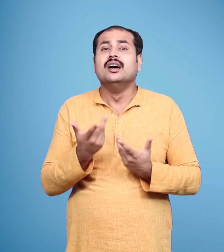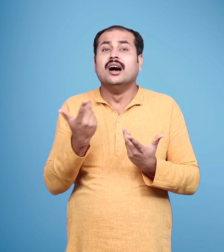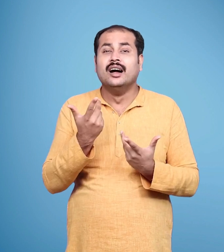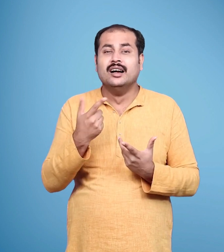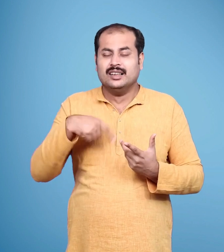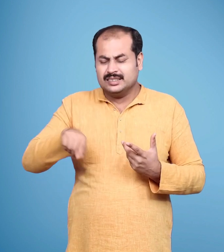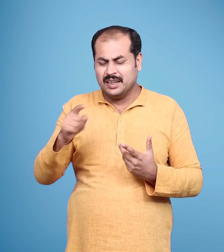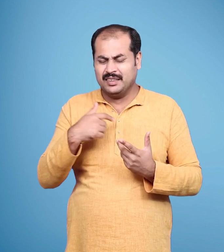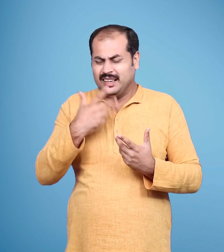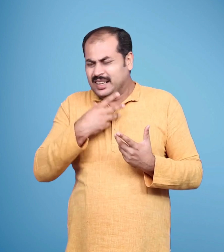अपने को संभालो